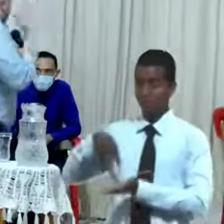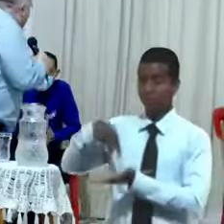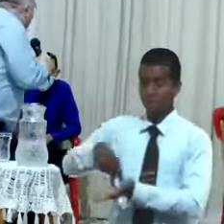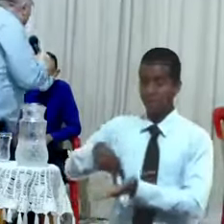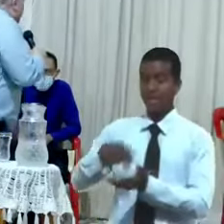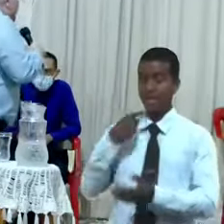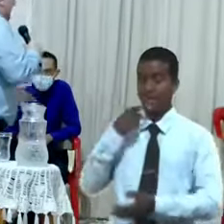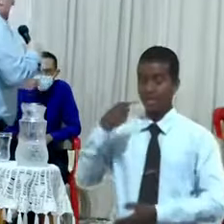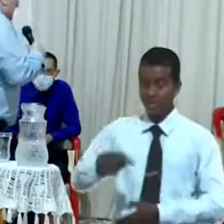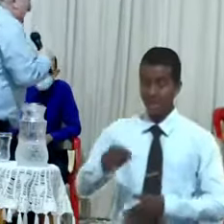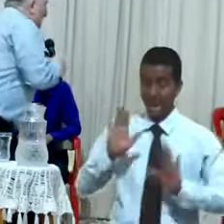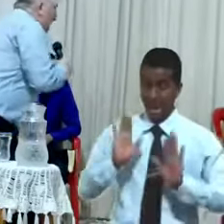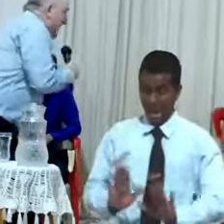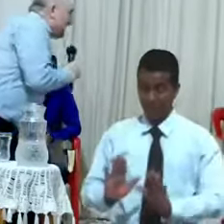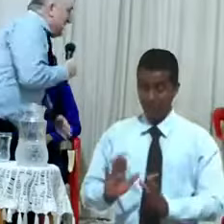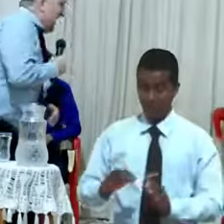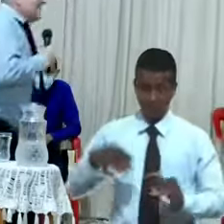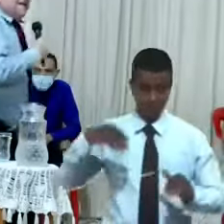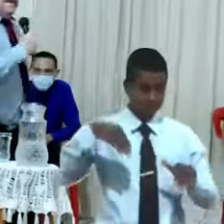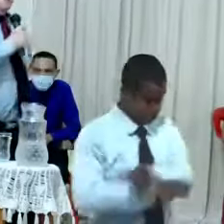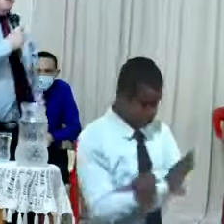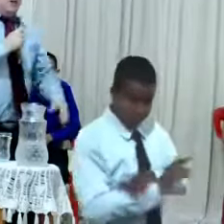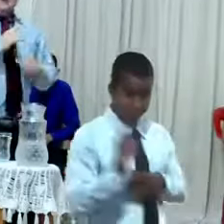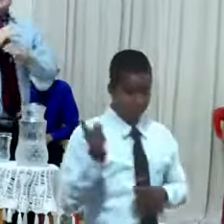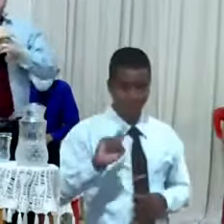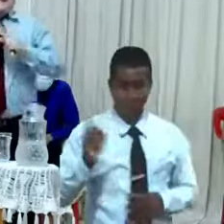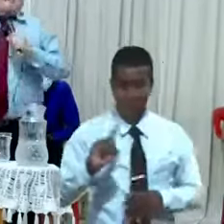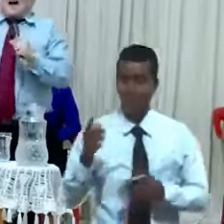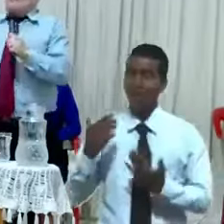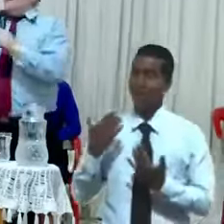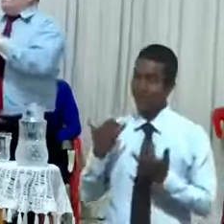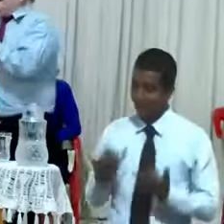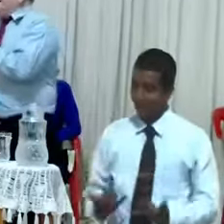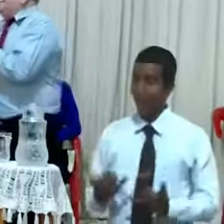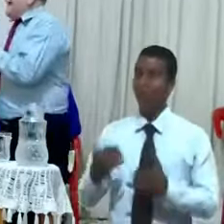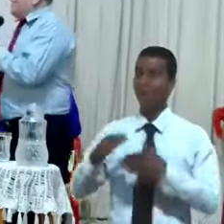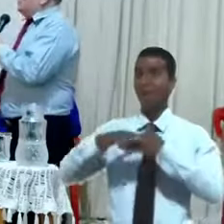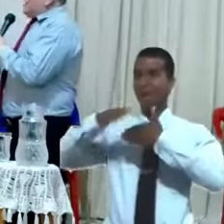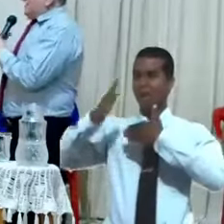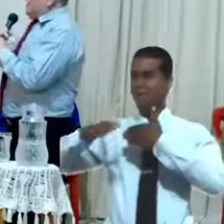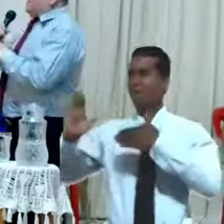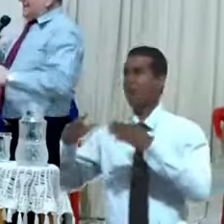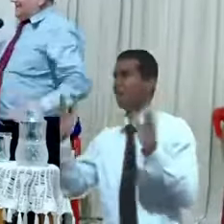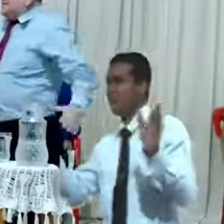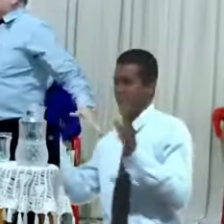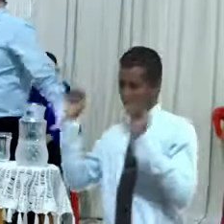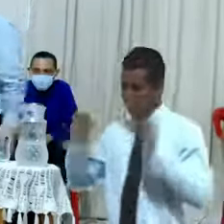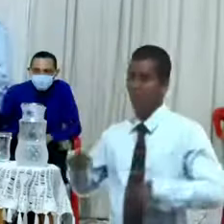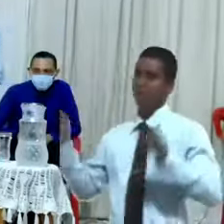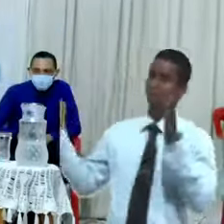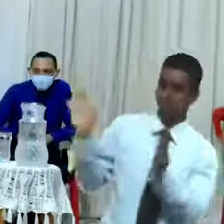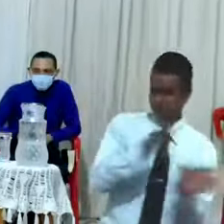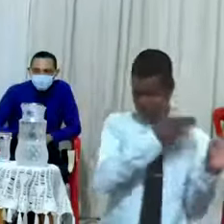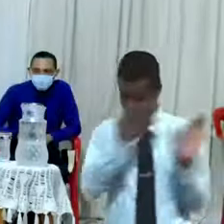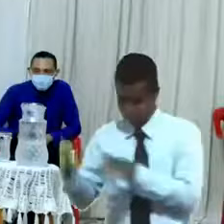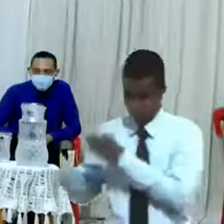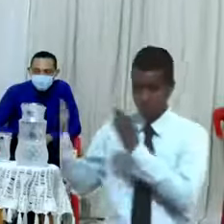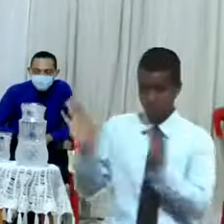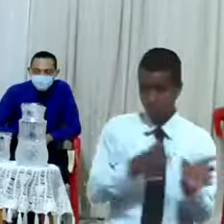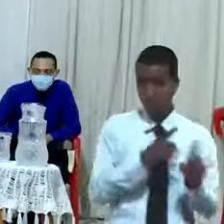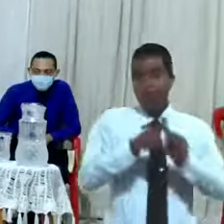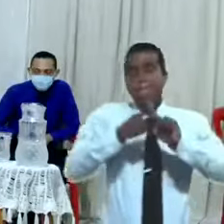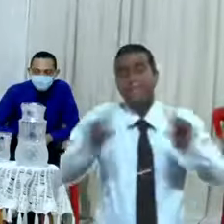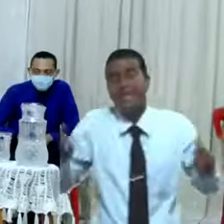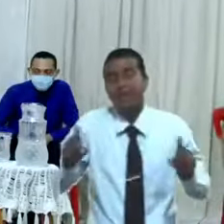aquí llegarás y de aquí no pasarás y desde entonces el mar puede venir bravo y esa sencilla muralla de